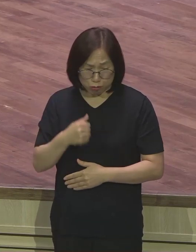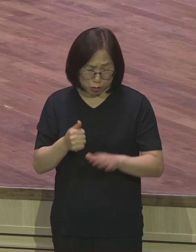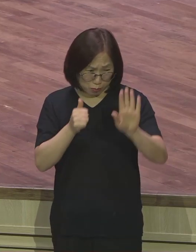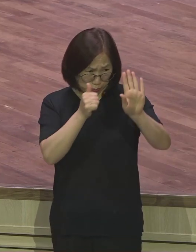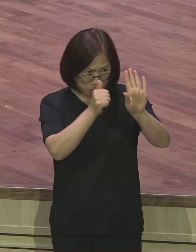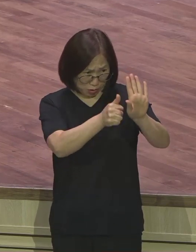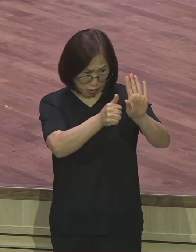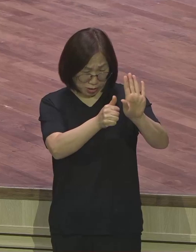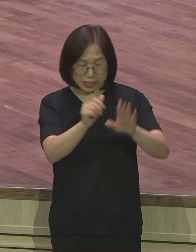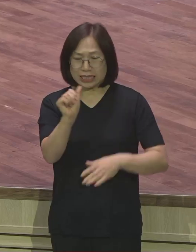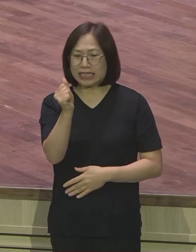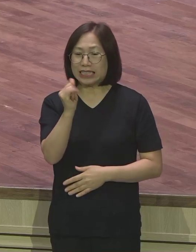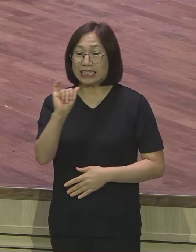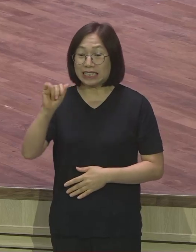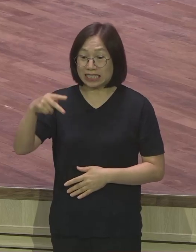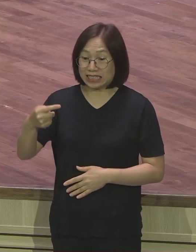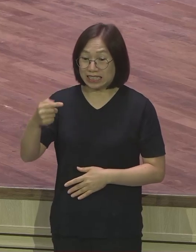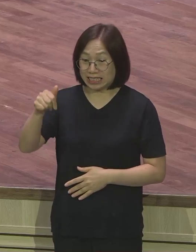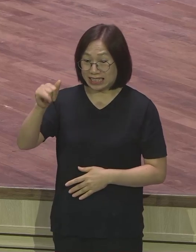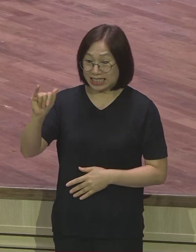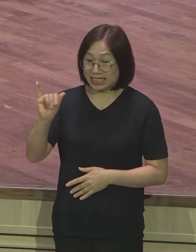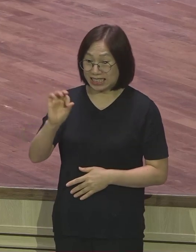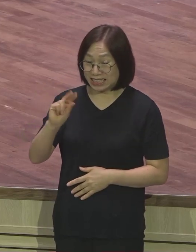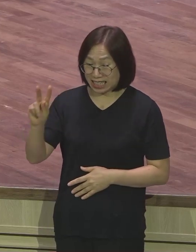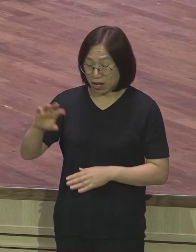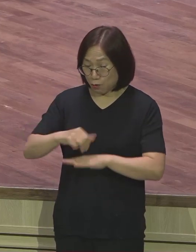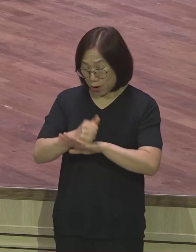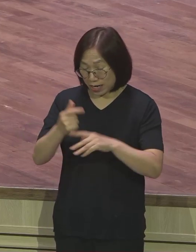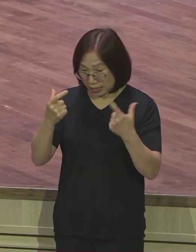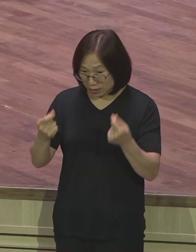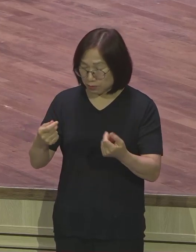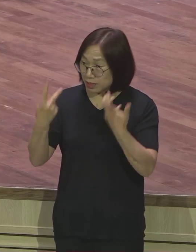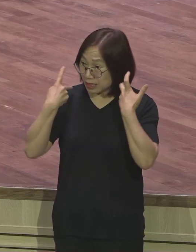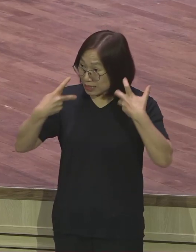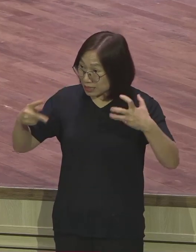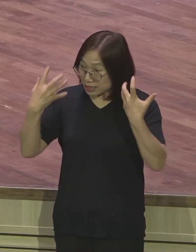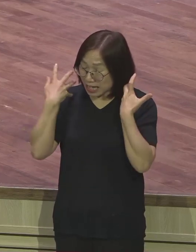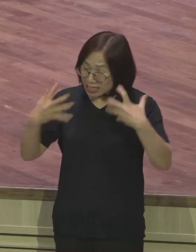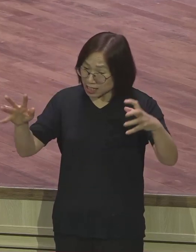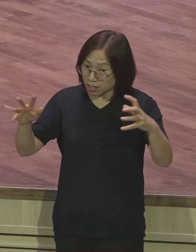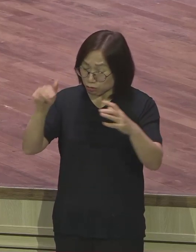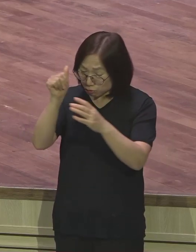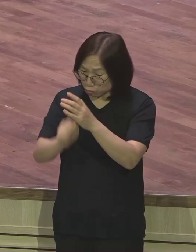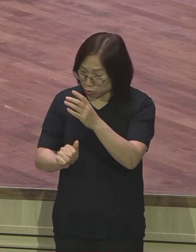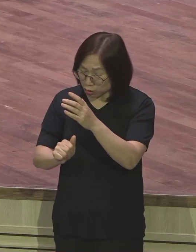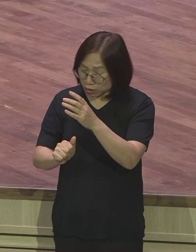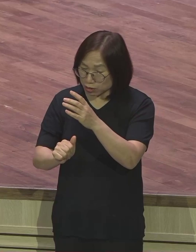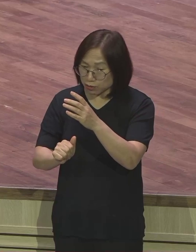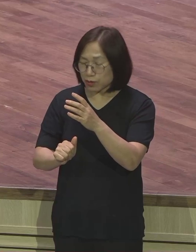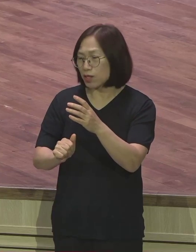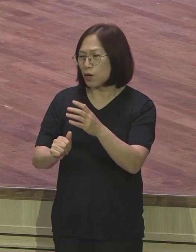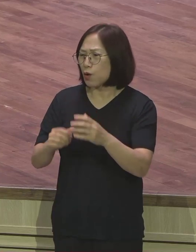희승이하처럼 사자구를 앞에 두고 하나님 앞에 오직으로 섰던 다니엘처럼